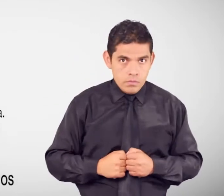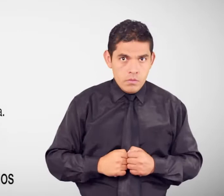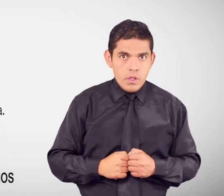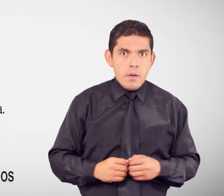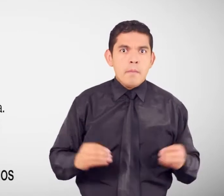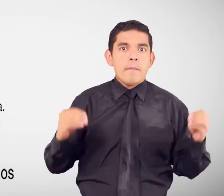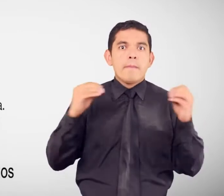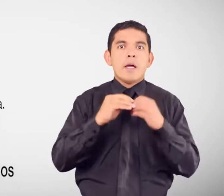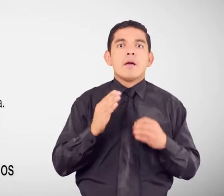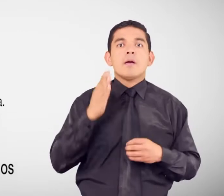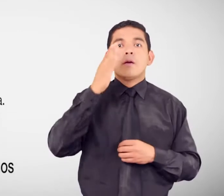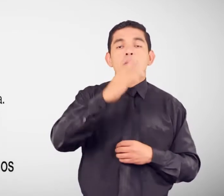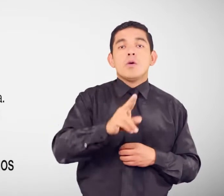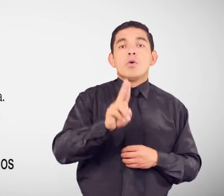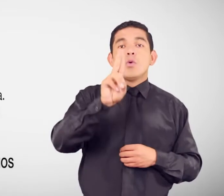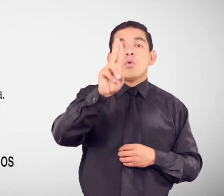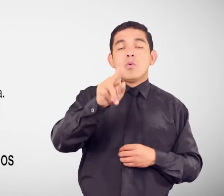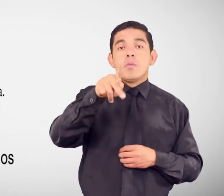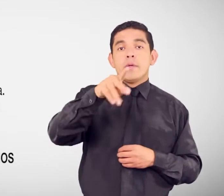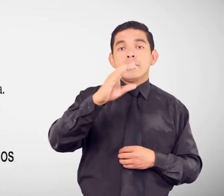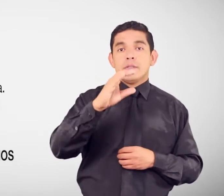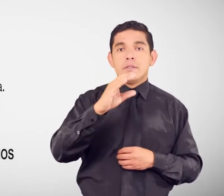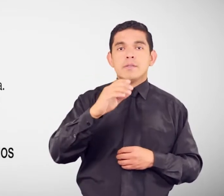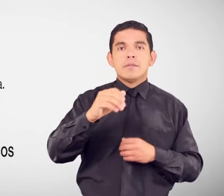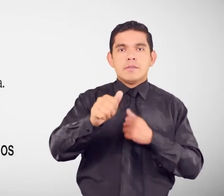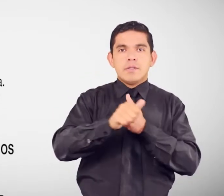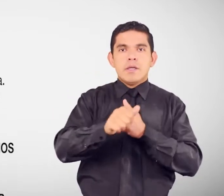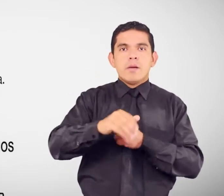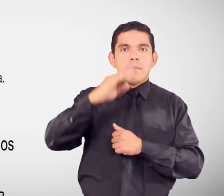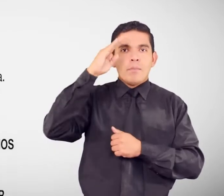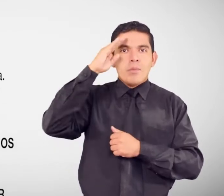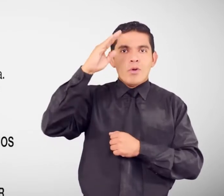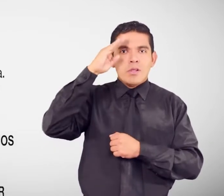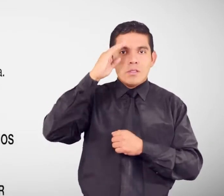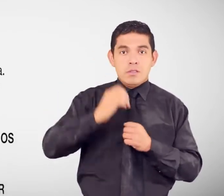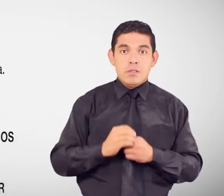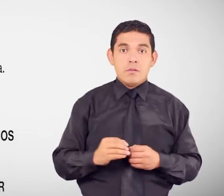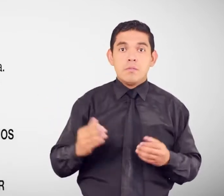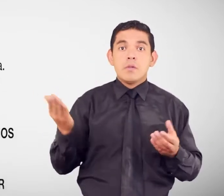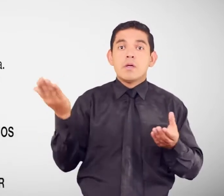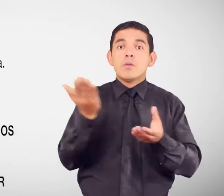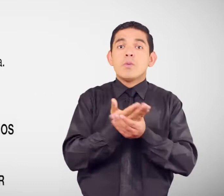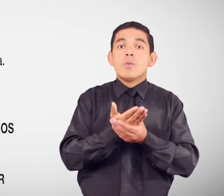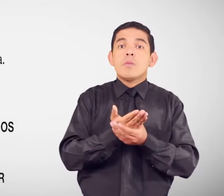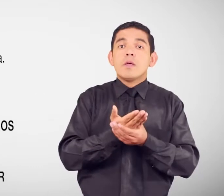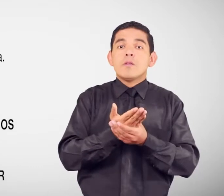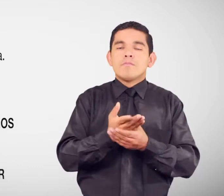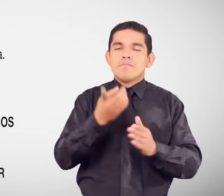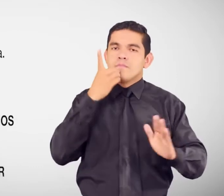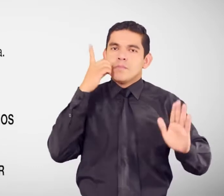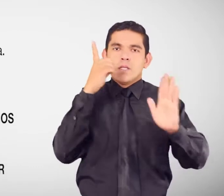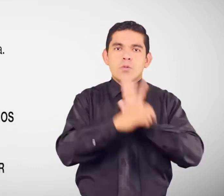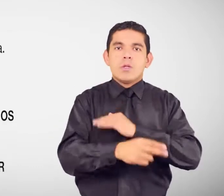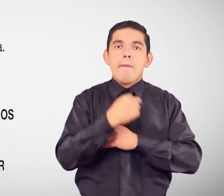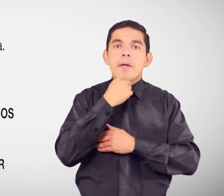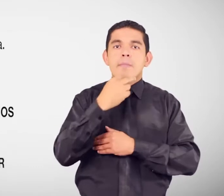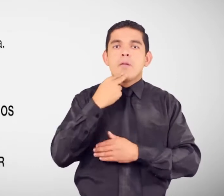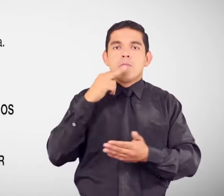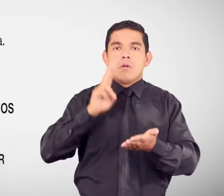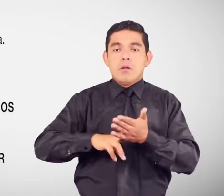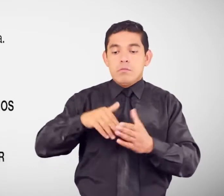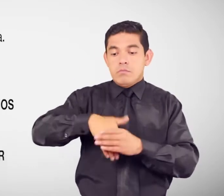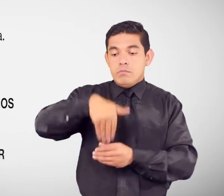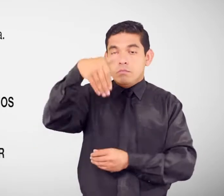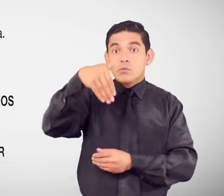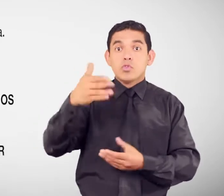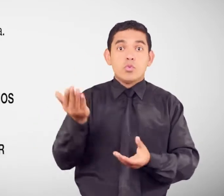Documentos que se deben presentar Presentar la denuncia Verbal o escrita Llevar documentos Personales En el caso